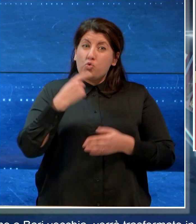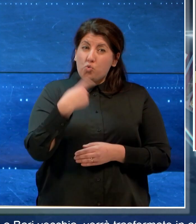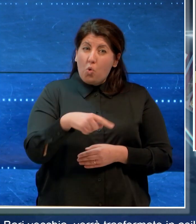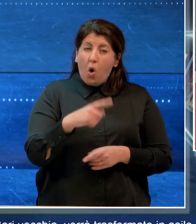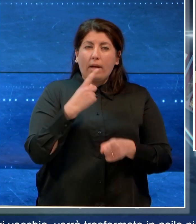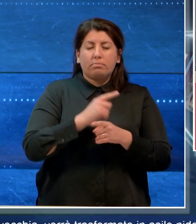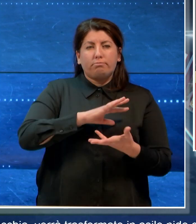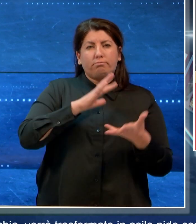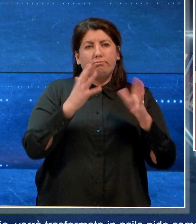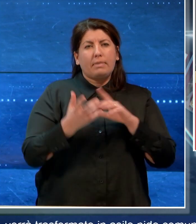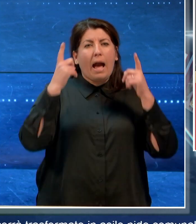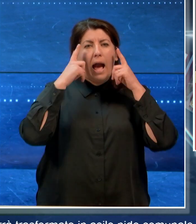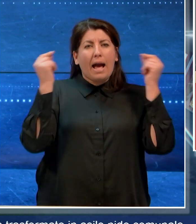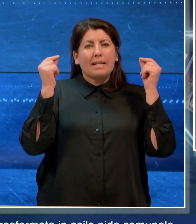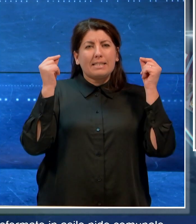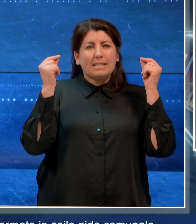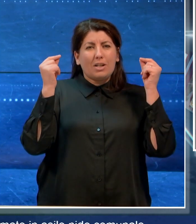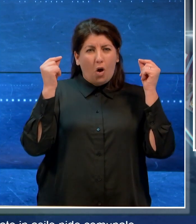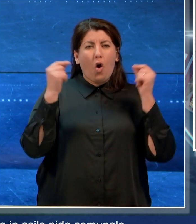asilo nido comunale.